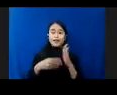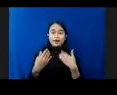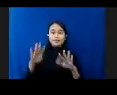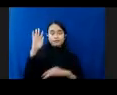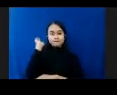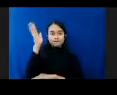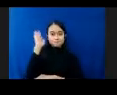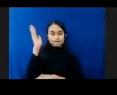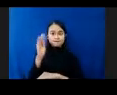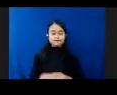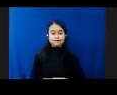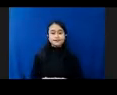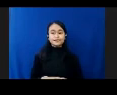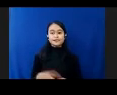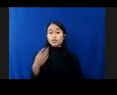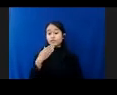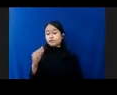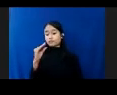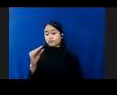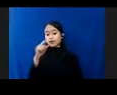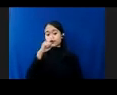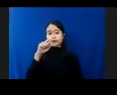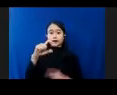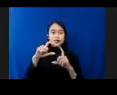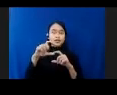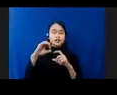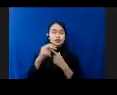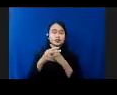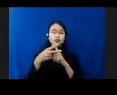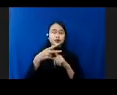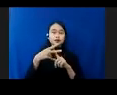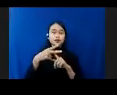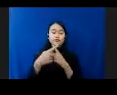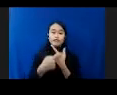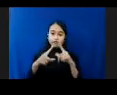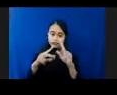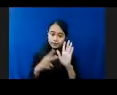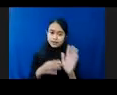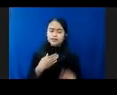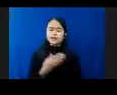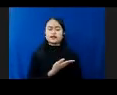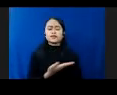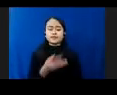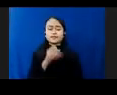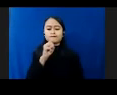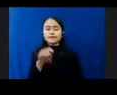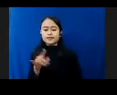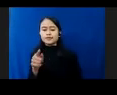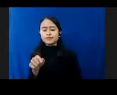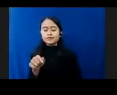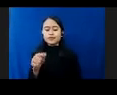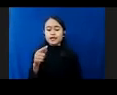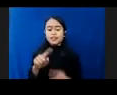Sofyan Saya Ingin Menyampaikan Beberapa Aspek Tetapi Mungkin Sangat Cepat Karena Ini Ada